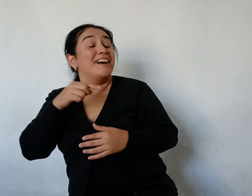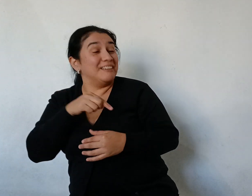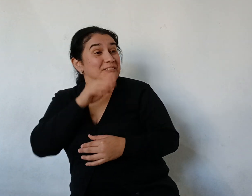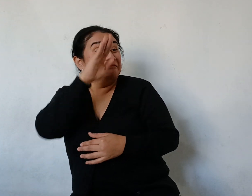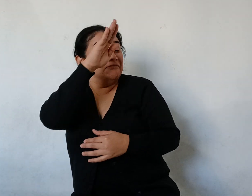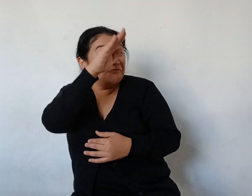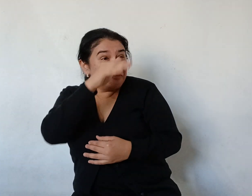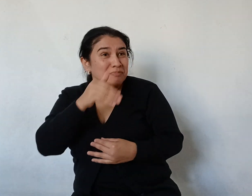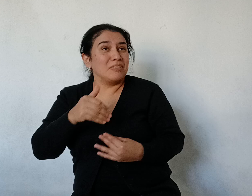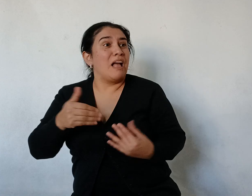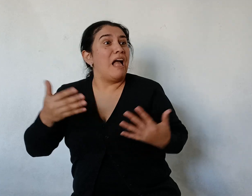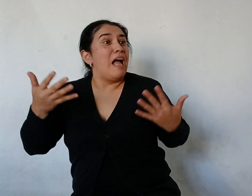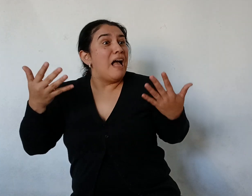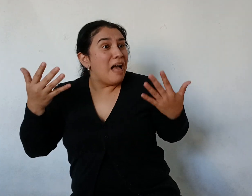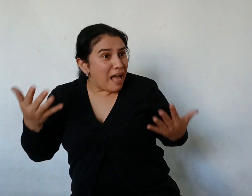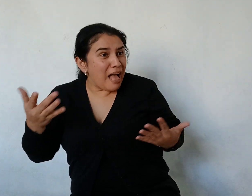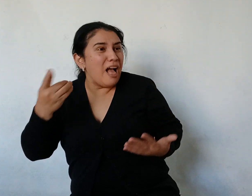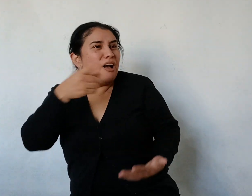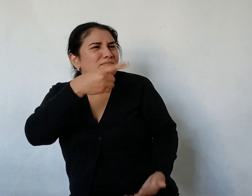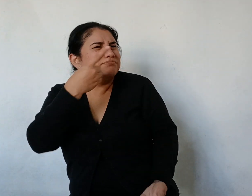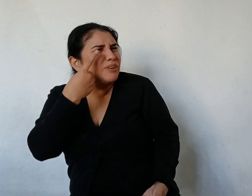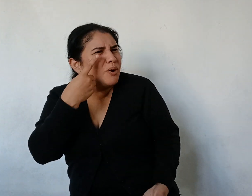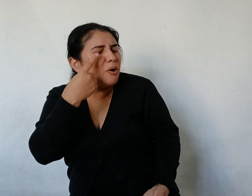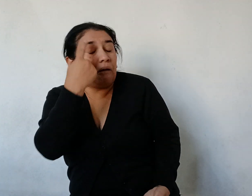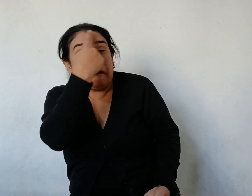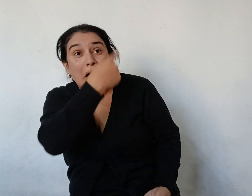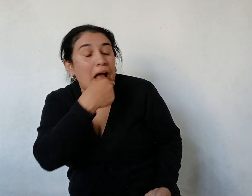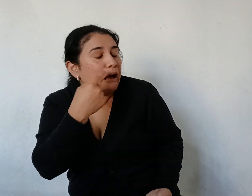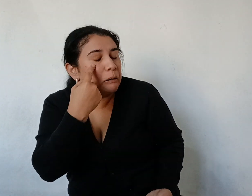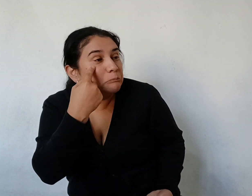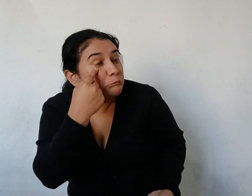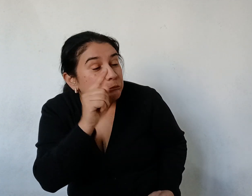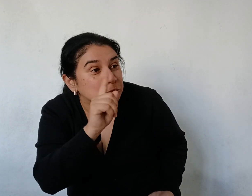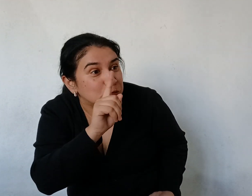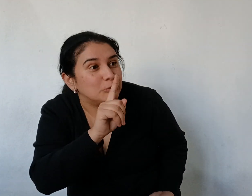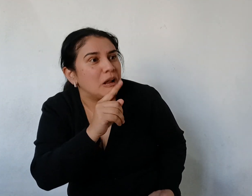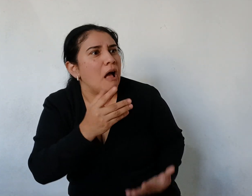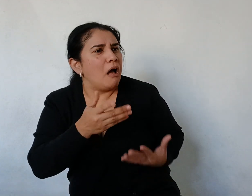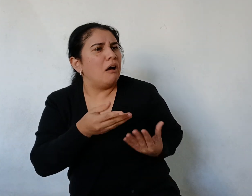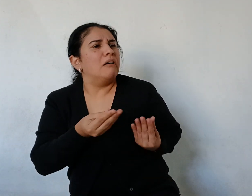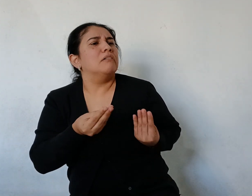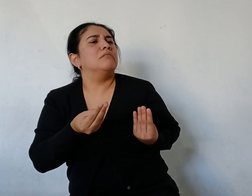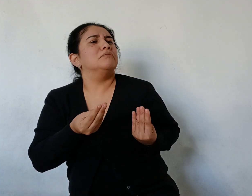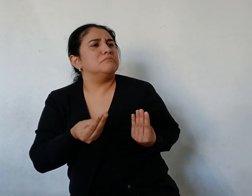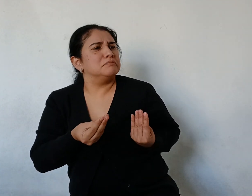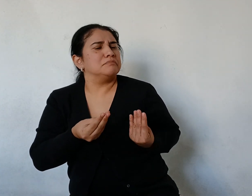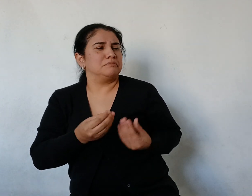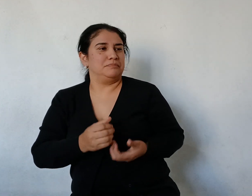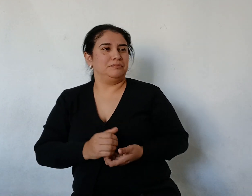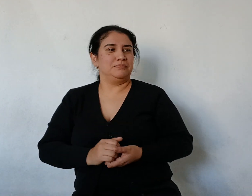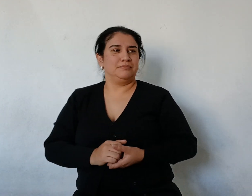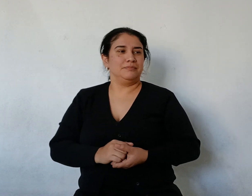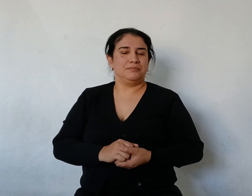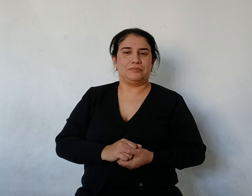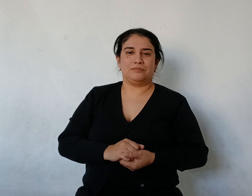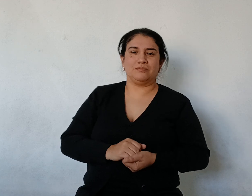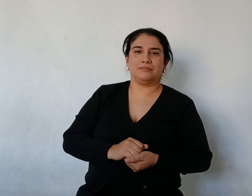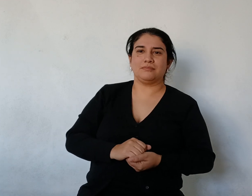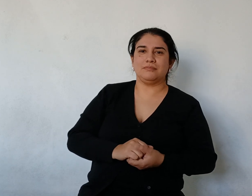No te había conocido Le dijo cariñosamente a su viejo amigo ¿Qué quieres?